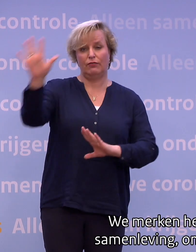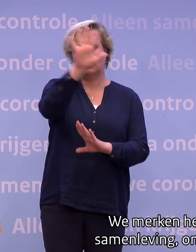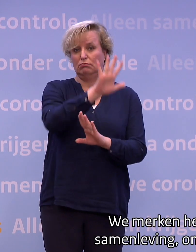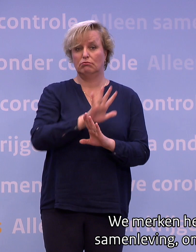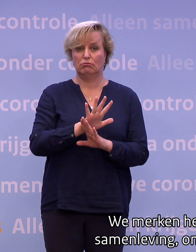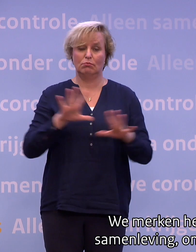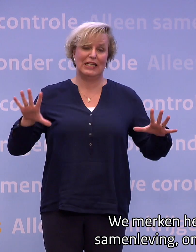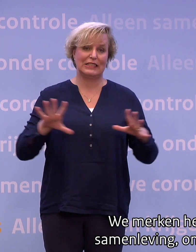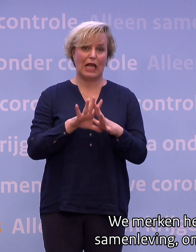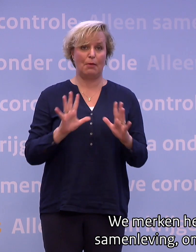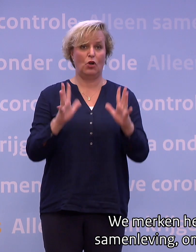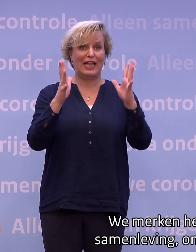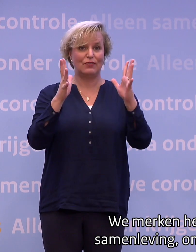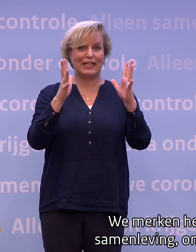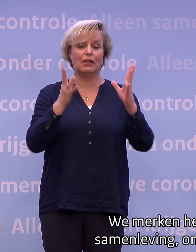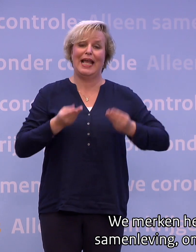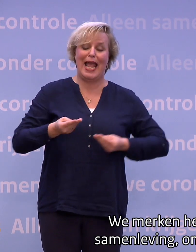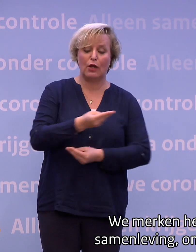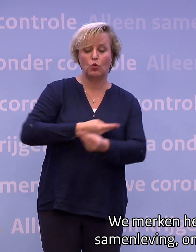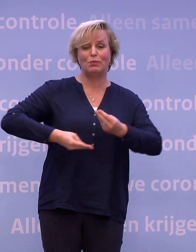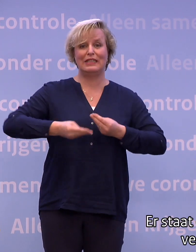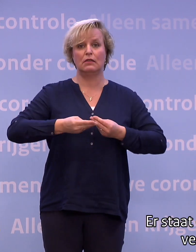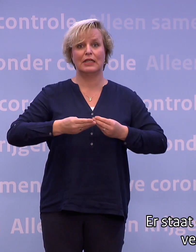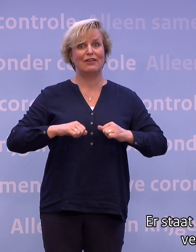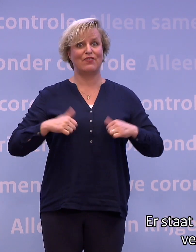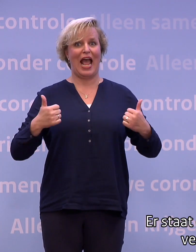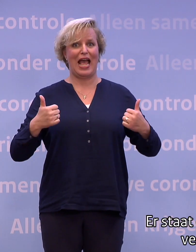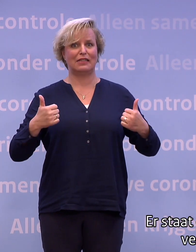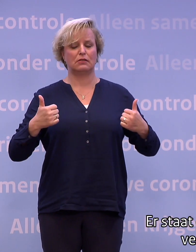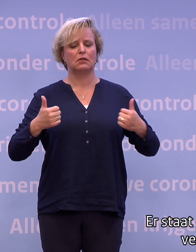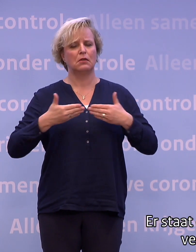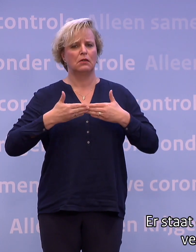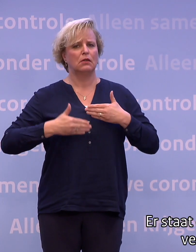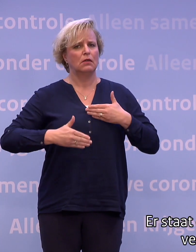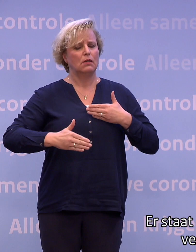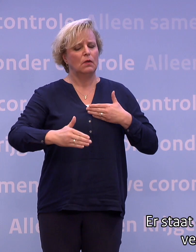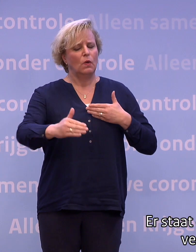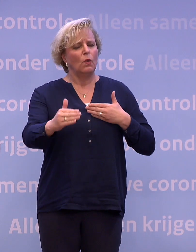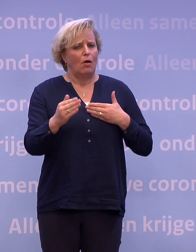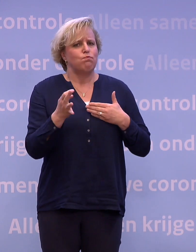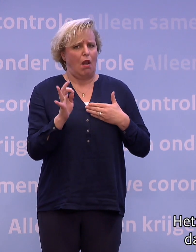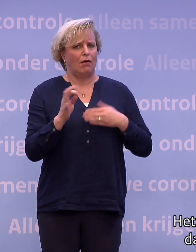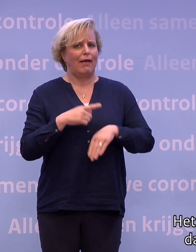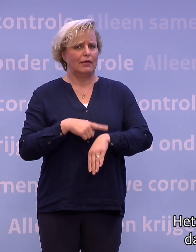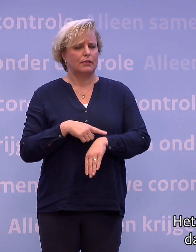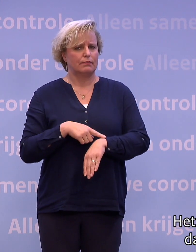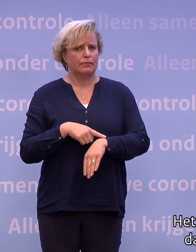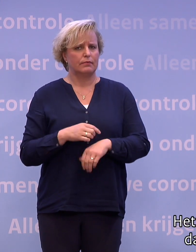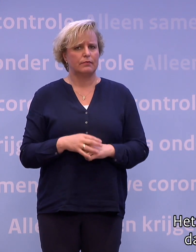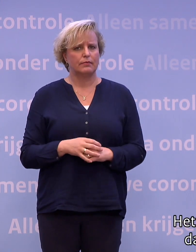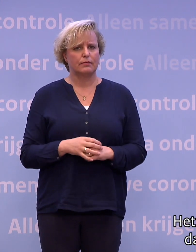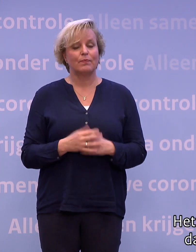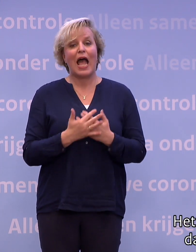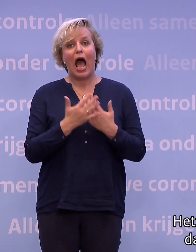samenleving, onze economie, onze vrijheid. Er staat de komende weken veel op het spel. Het aantal mensen